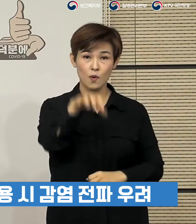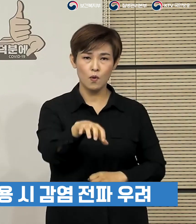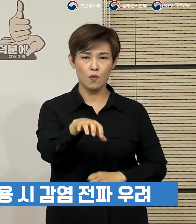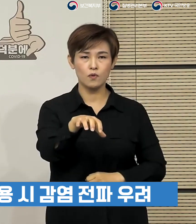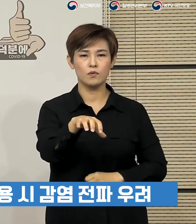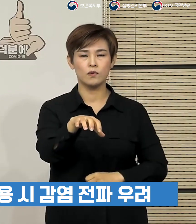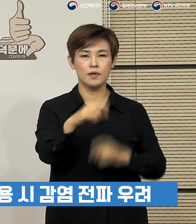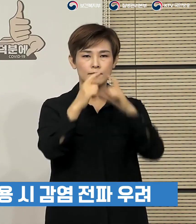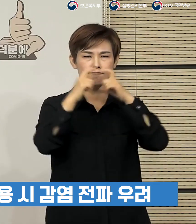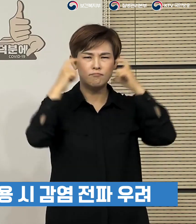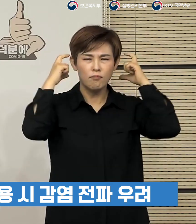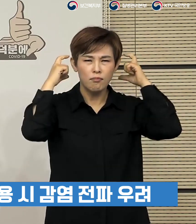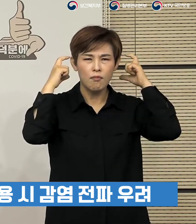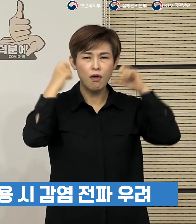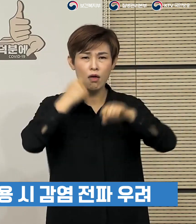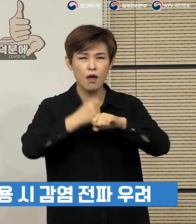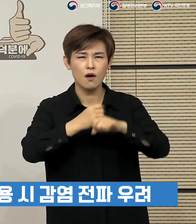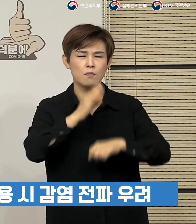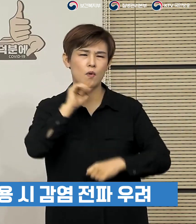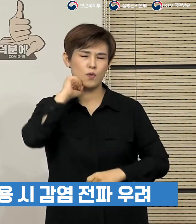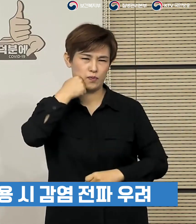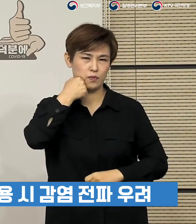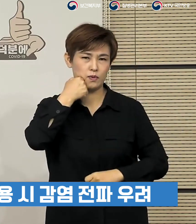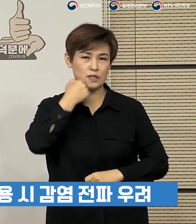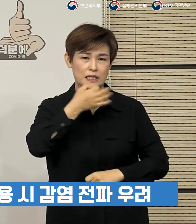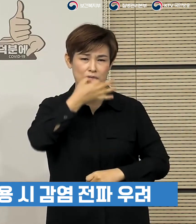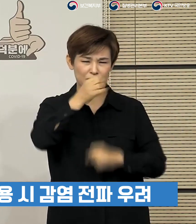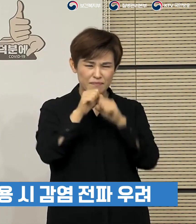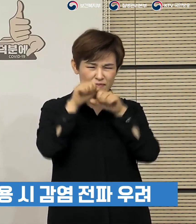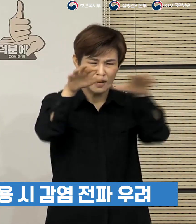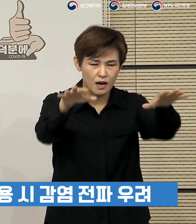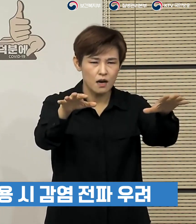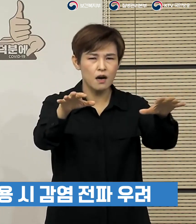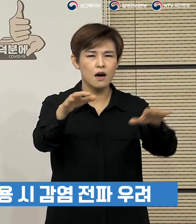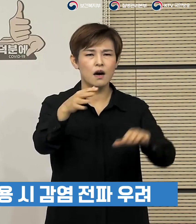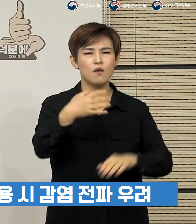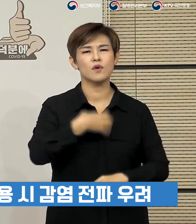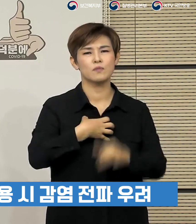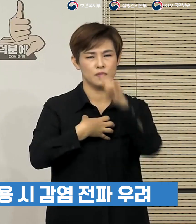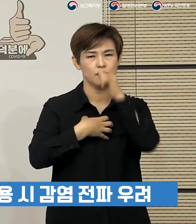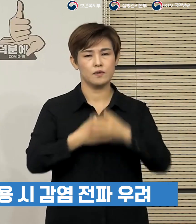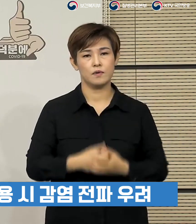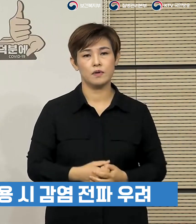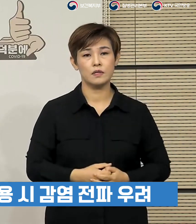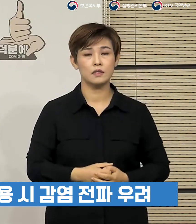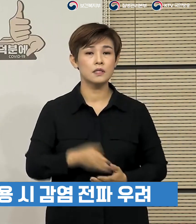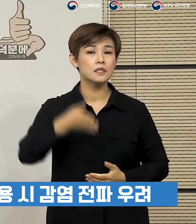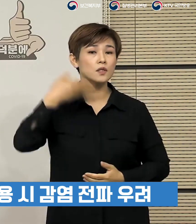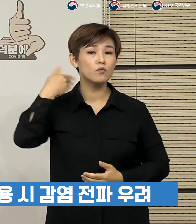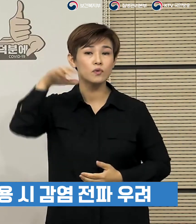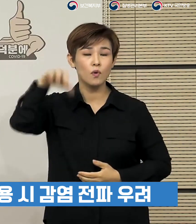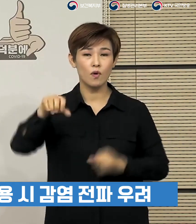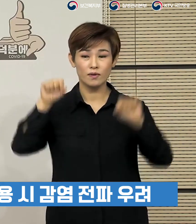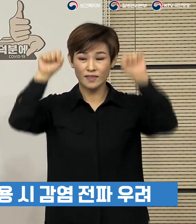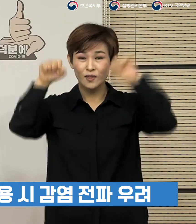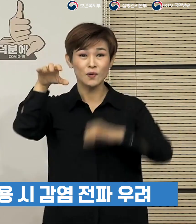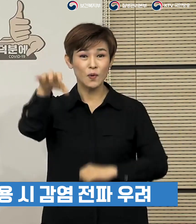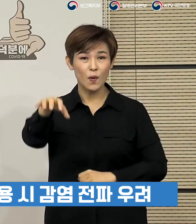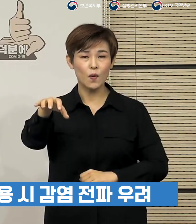마스크 착용이 쉽지 않고 침방울이 전파되기 쉬운 환경입니다. 의정부의 헬스장에서는